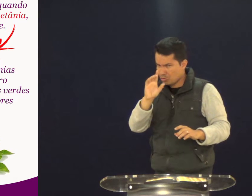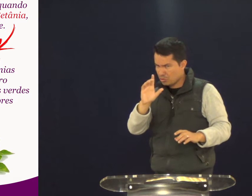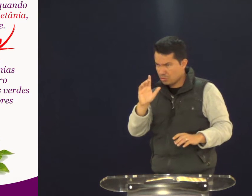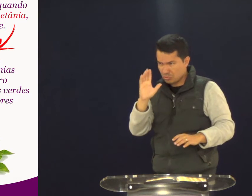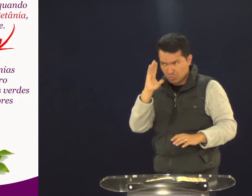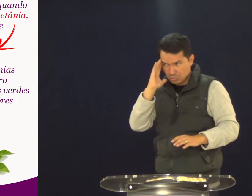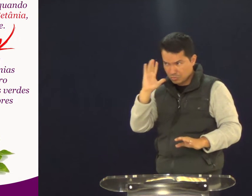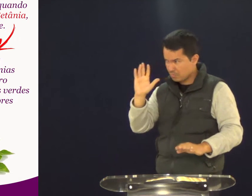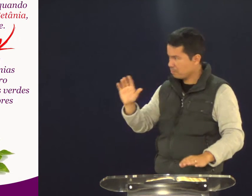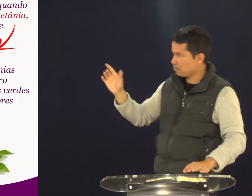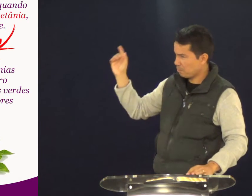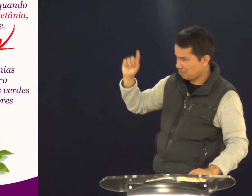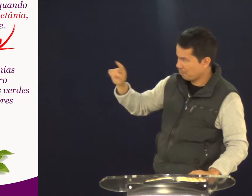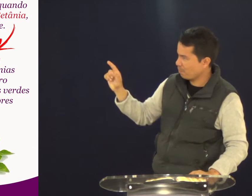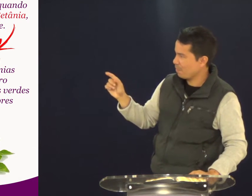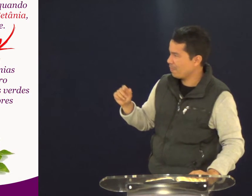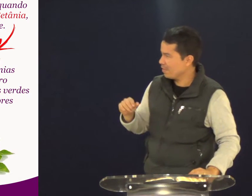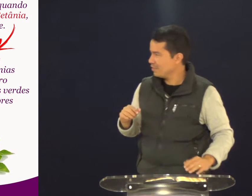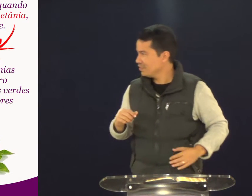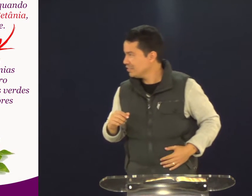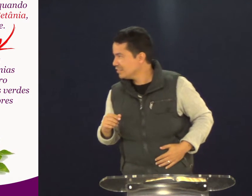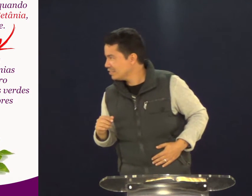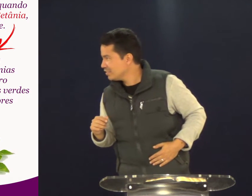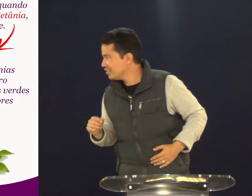Mas, veja só. Pode passar ali.